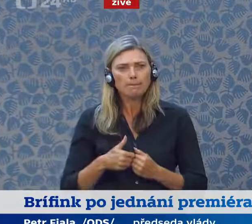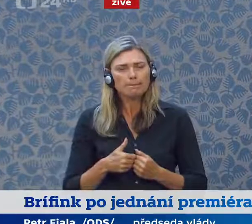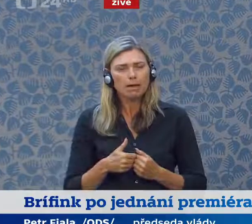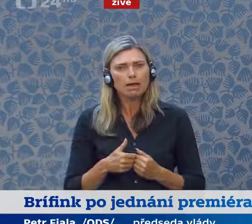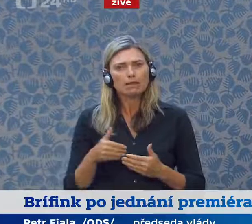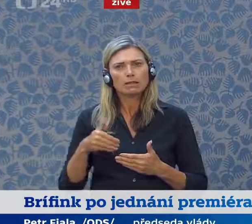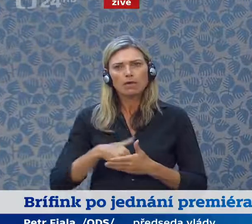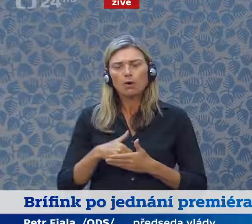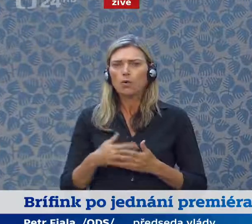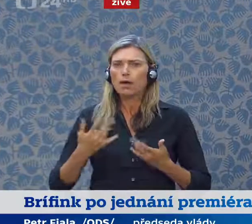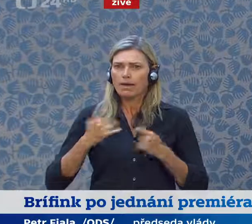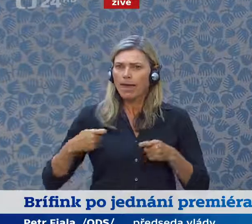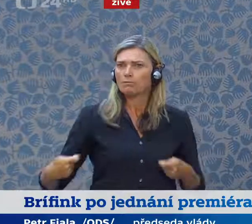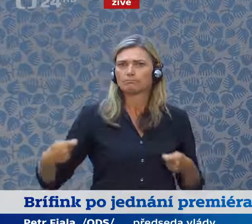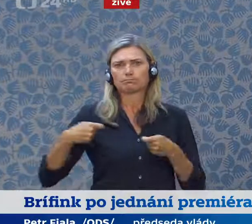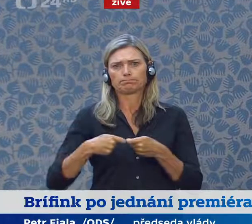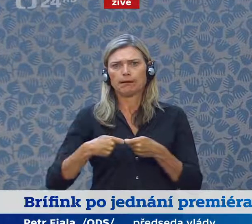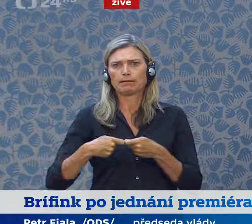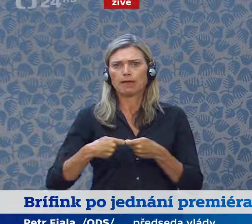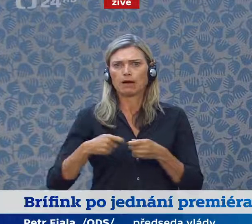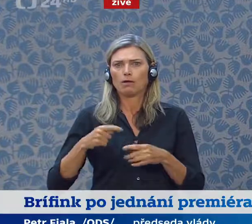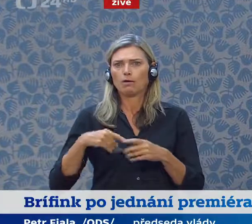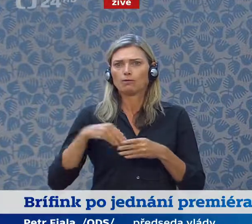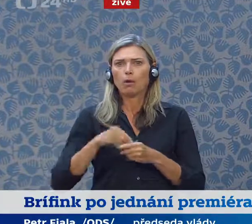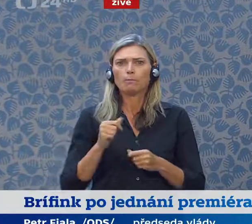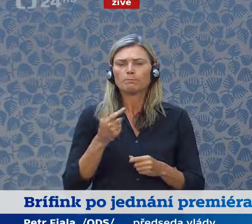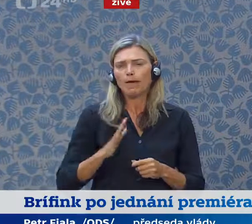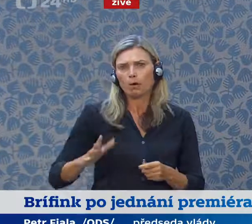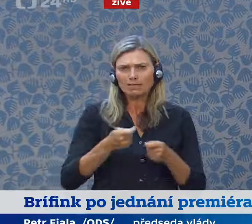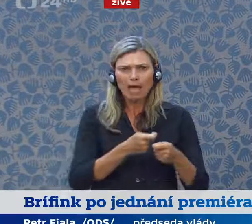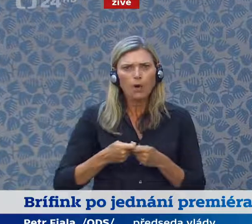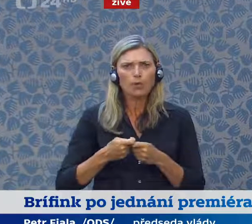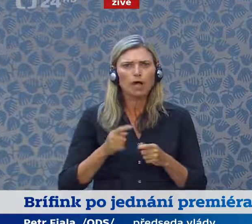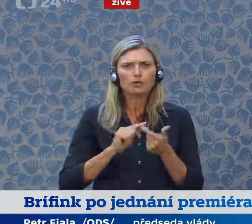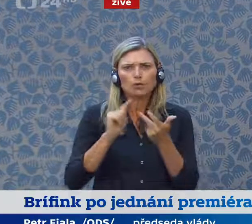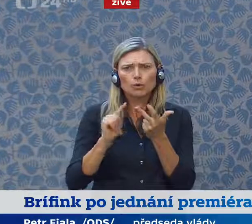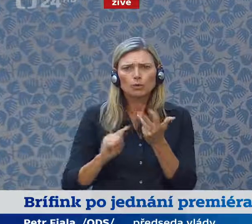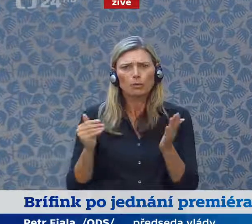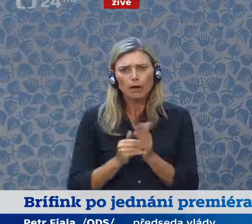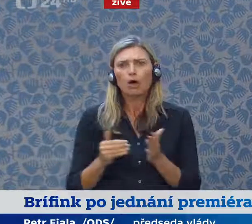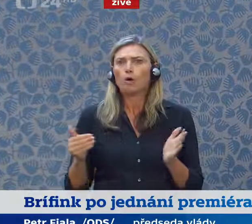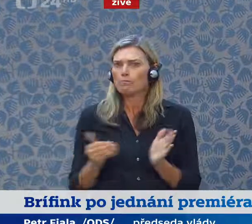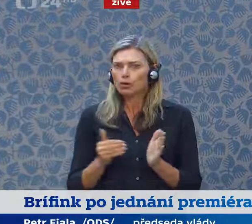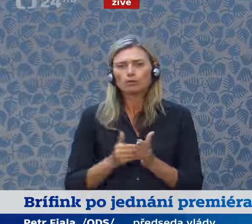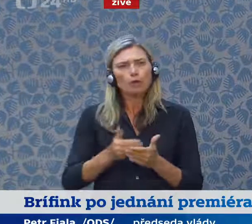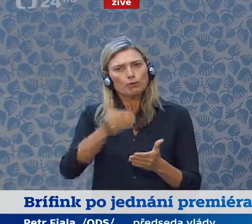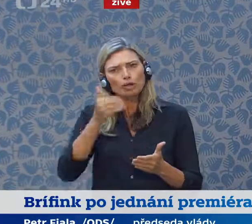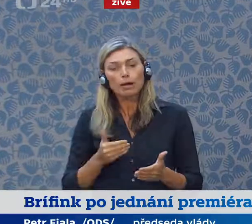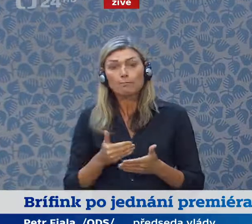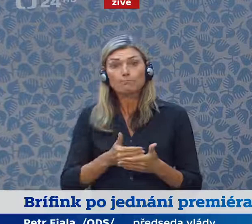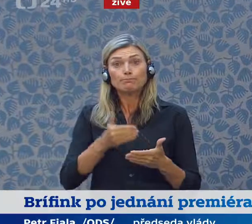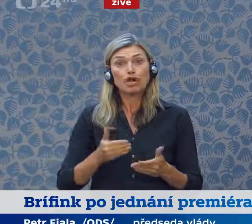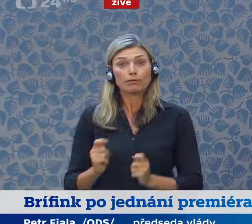partneři v unijním procesu. Je proto opravdu klíčová bychom si už na začátku, před